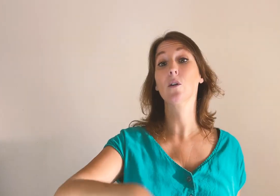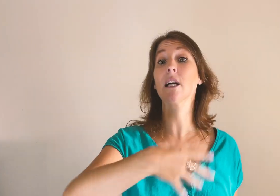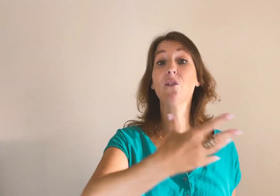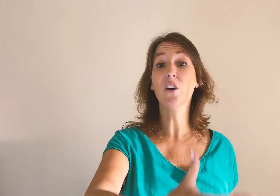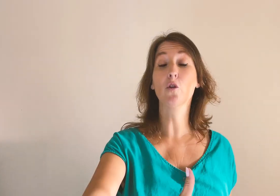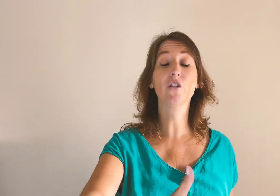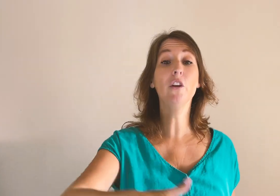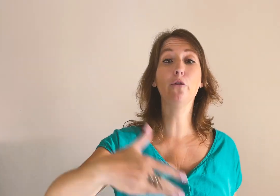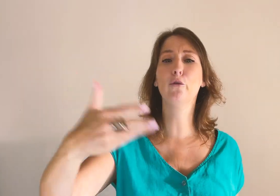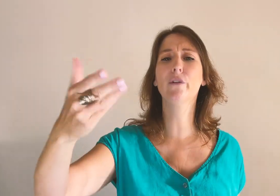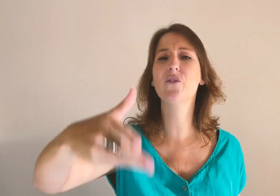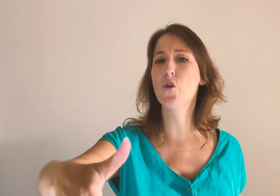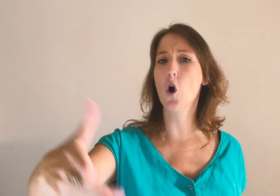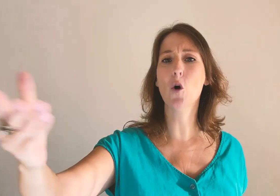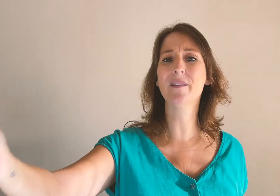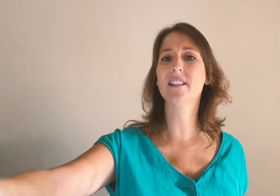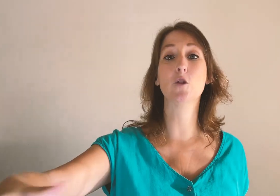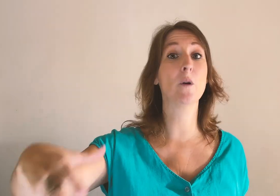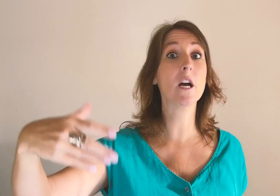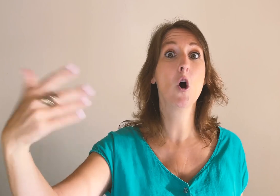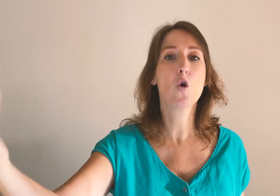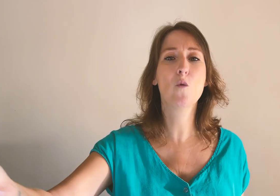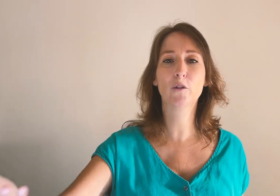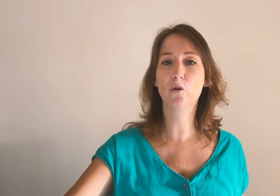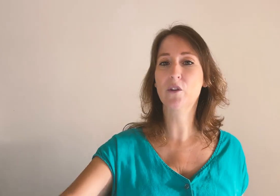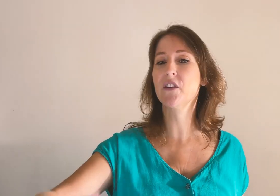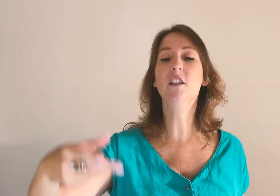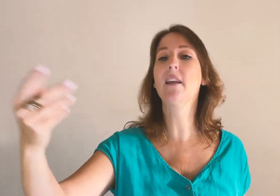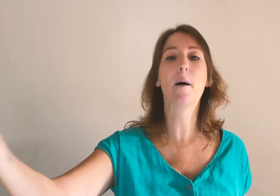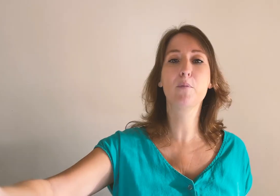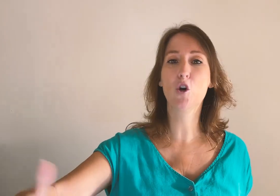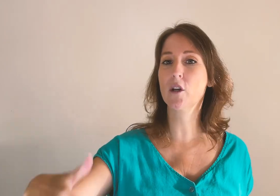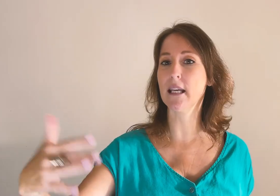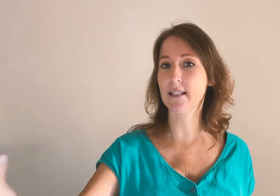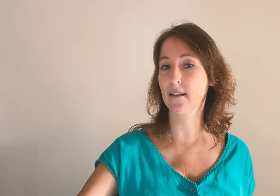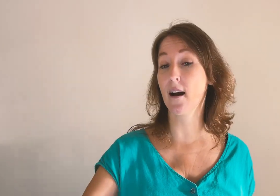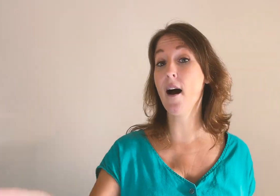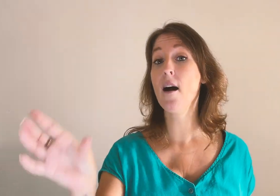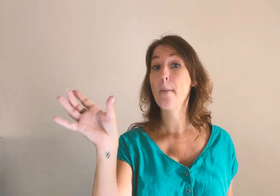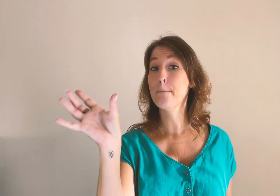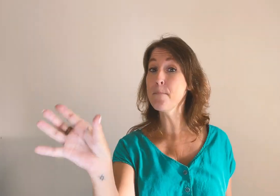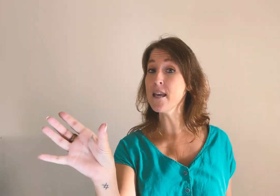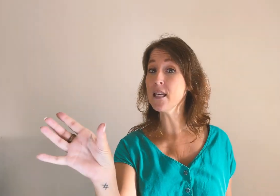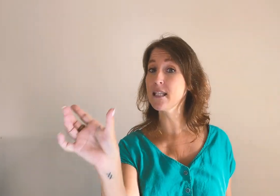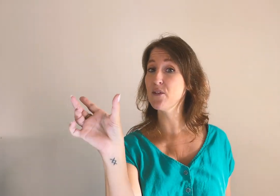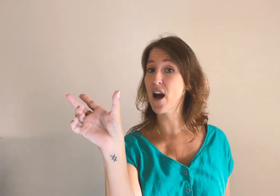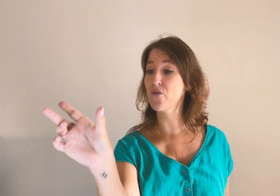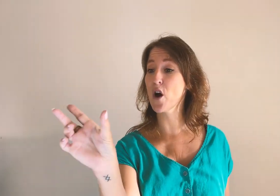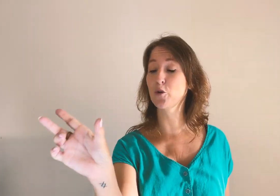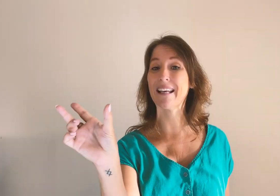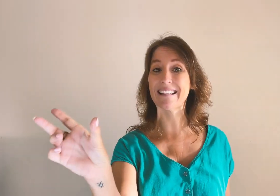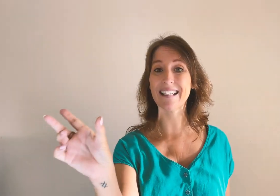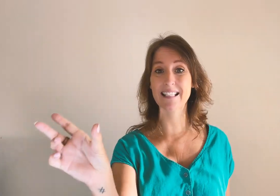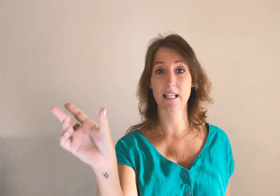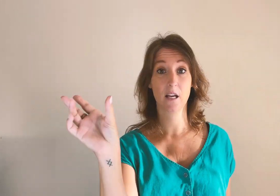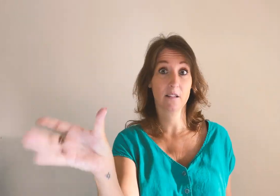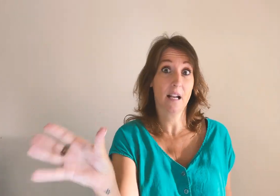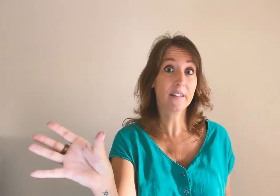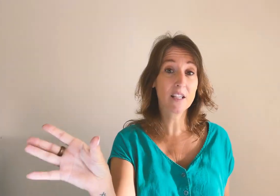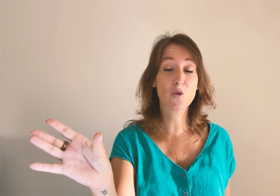référencée sur des forums, des annuaires ou un autre site, un blog, etc. Mais qui va avoir une adresse, l'adresse de